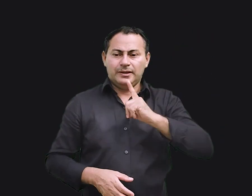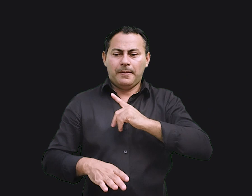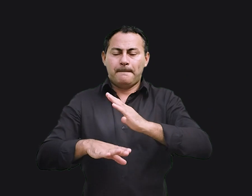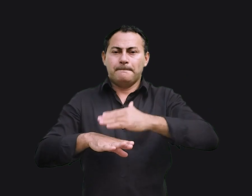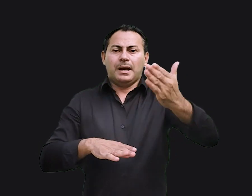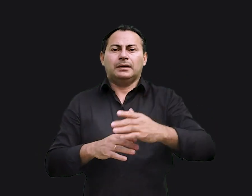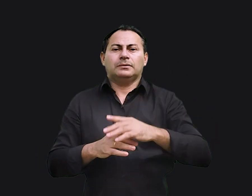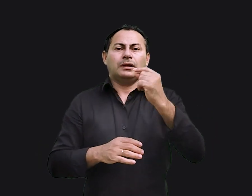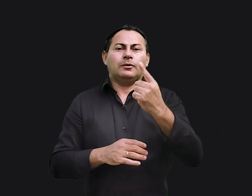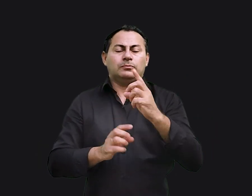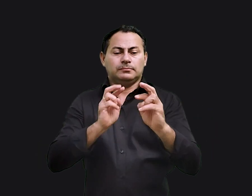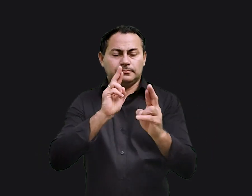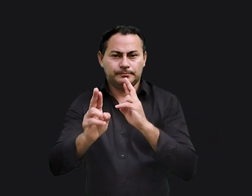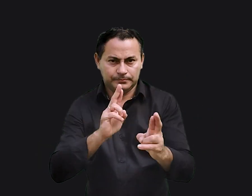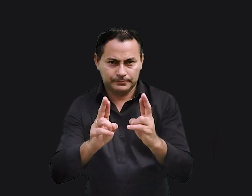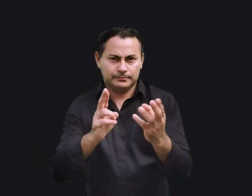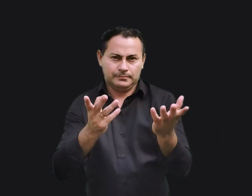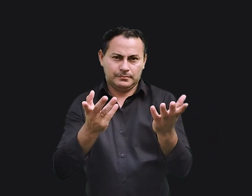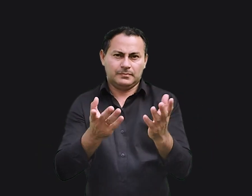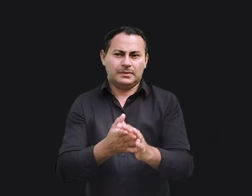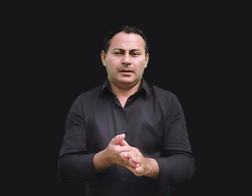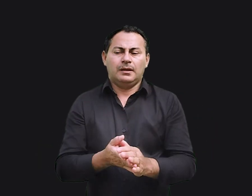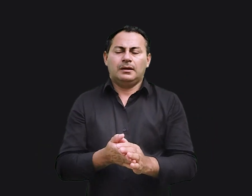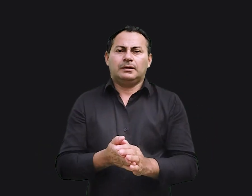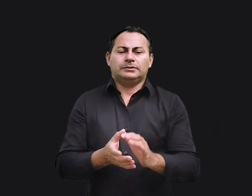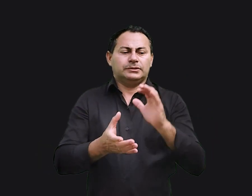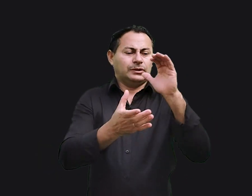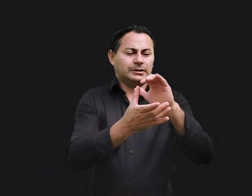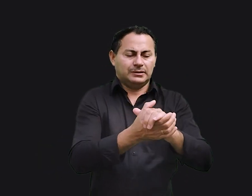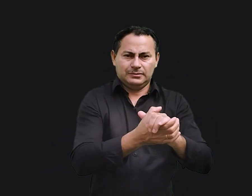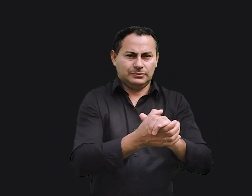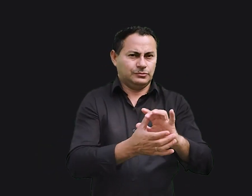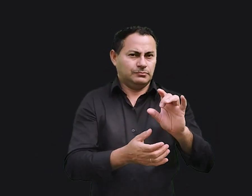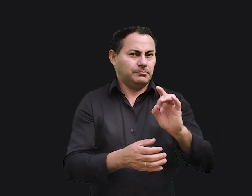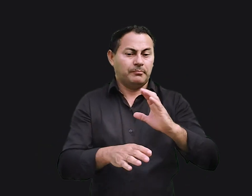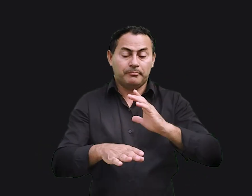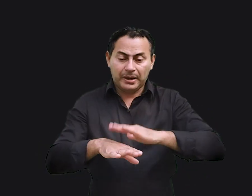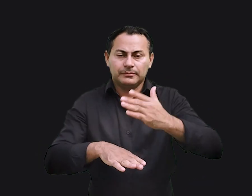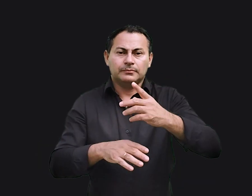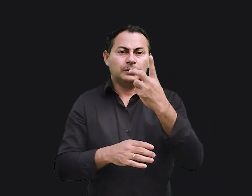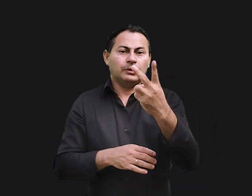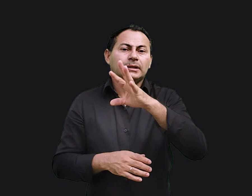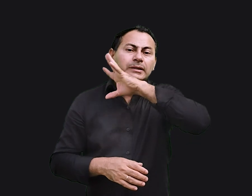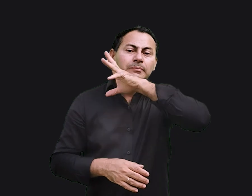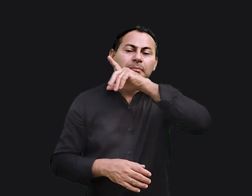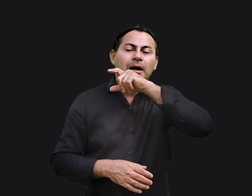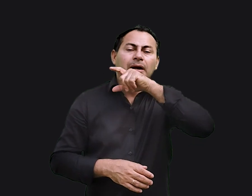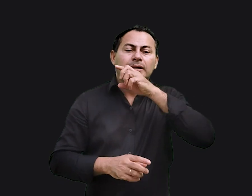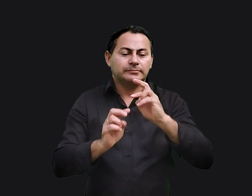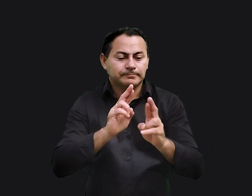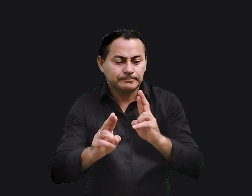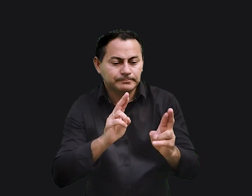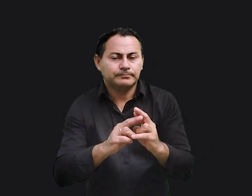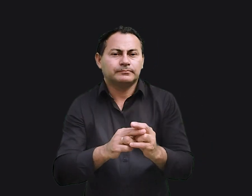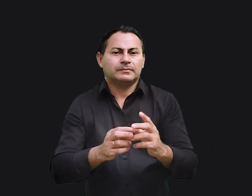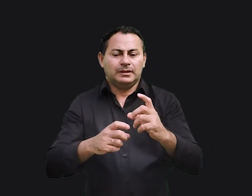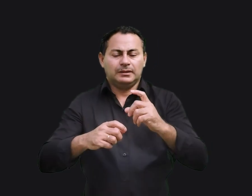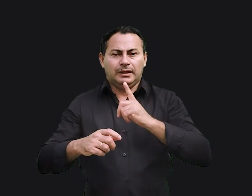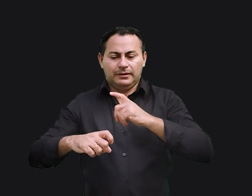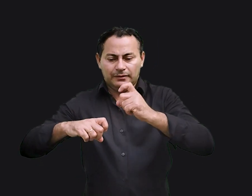mais do que uma relação de acasalamento. Quando dois animais se relacionam e procriam,